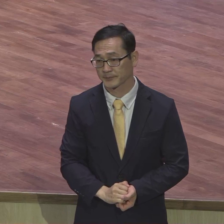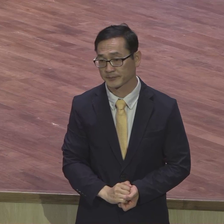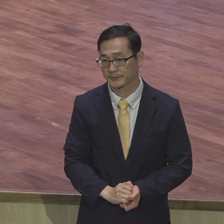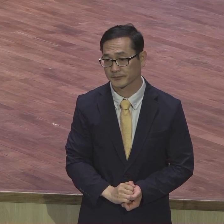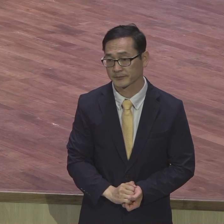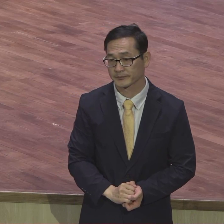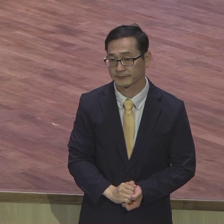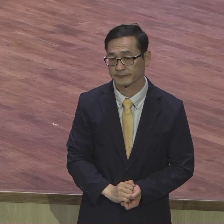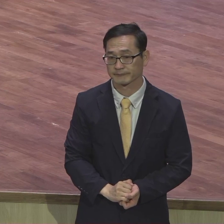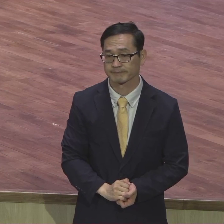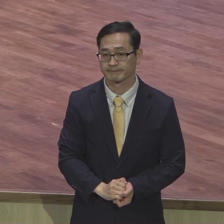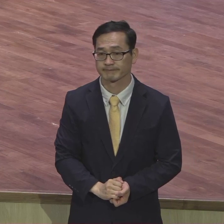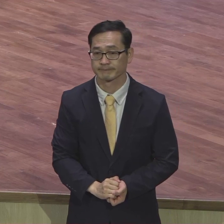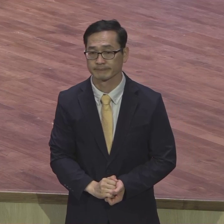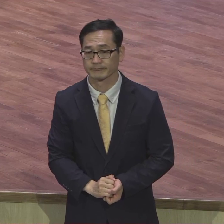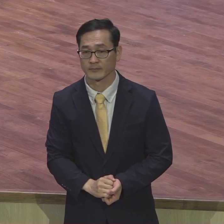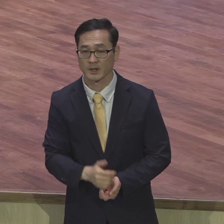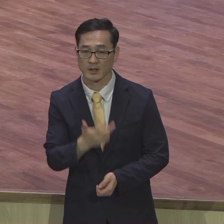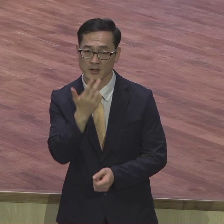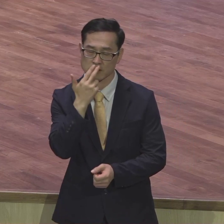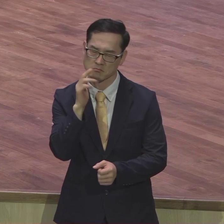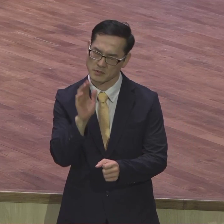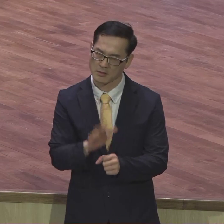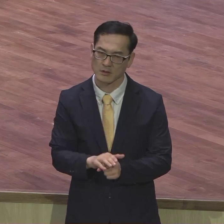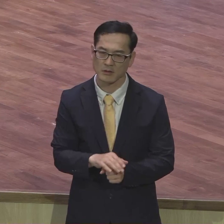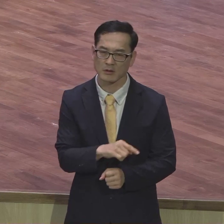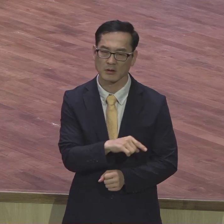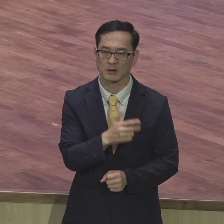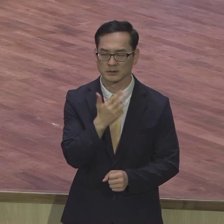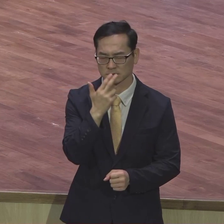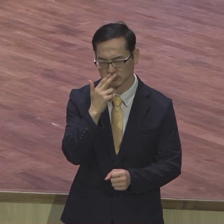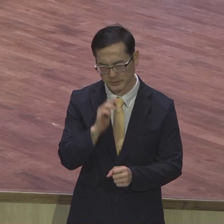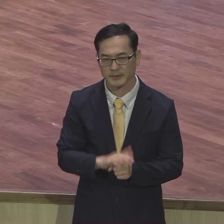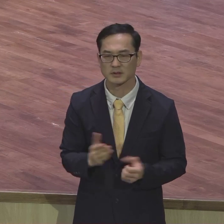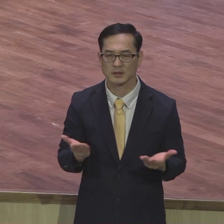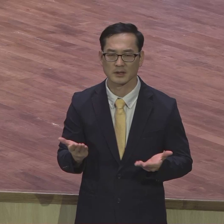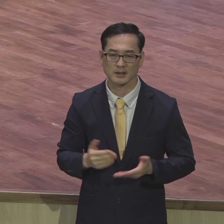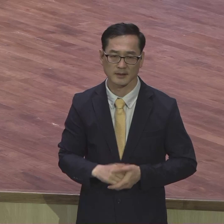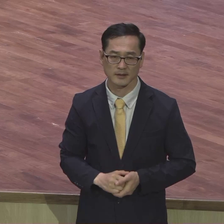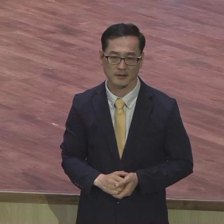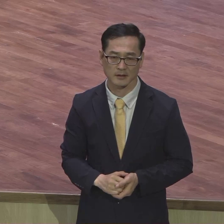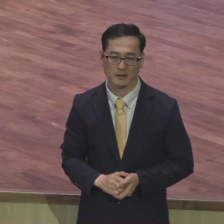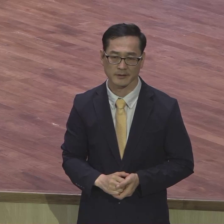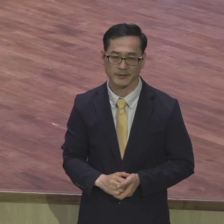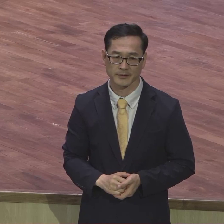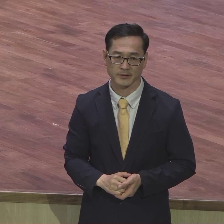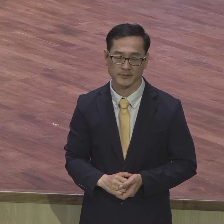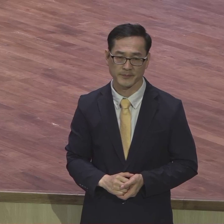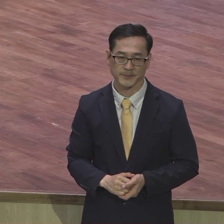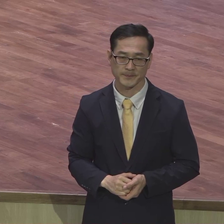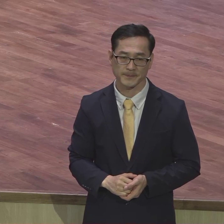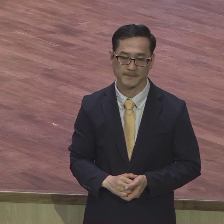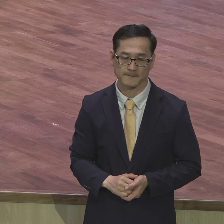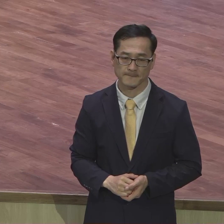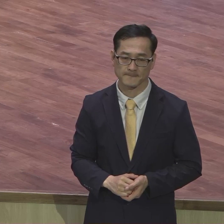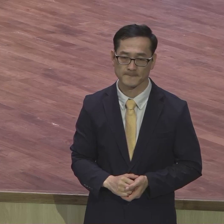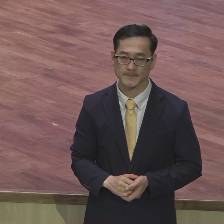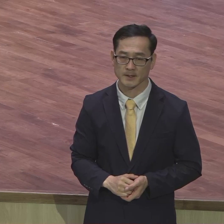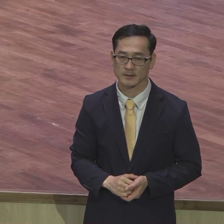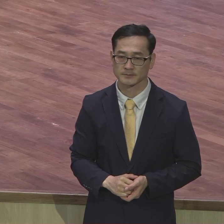기가 찰 일이지요 기가 찰 일이지요 아무도 몰라요 다른 사람들은 진짠지 가짠지